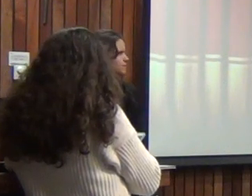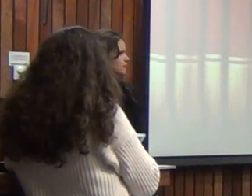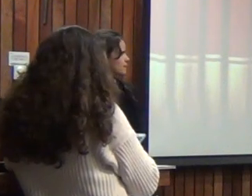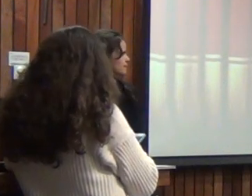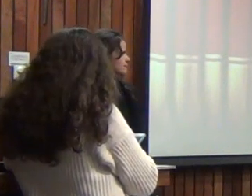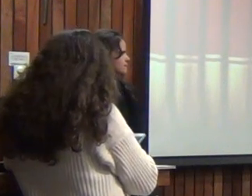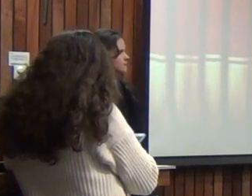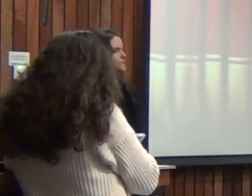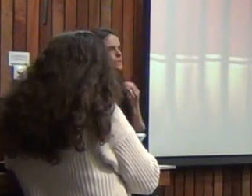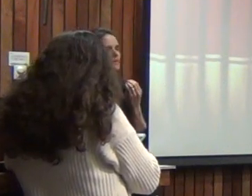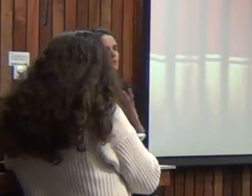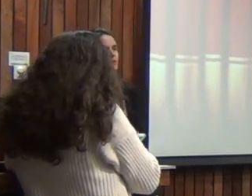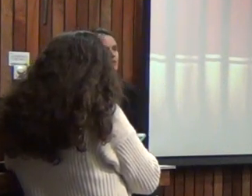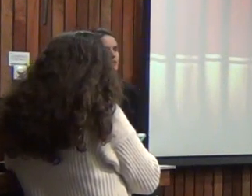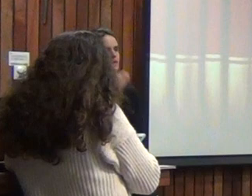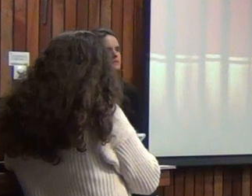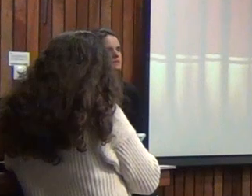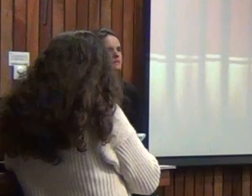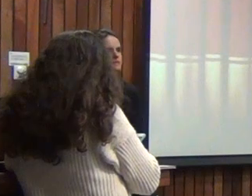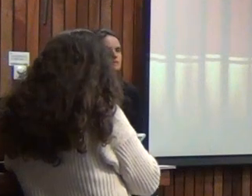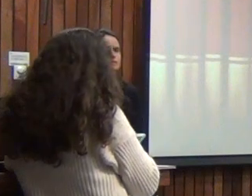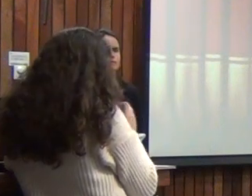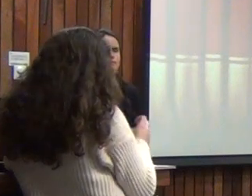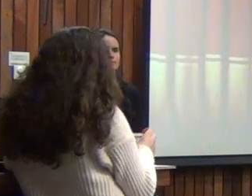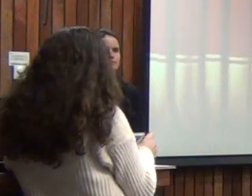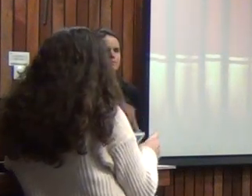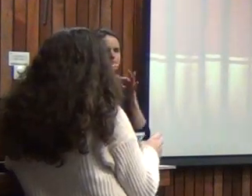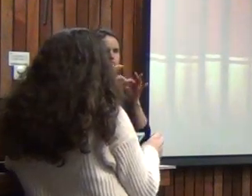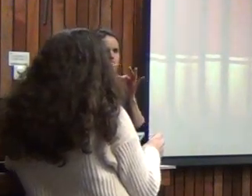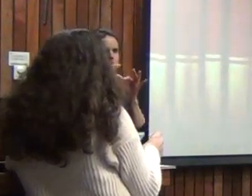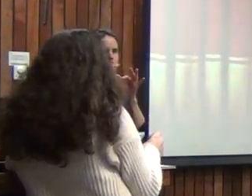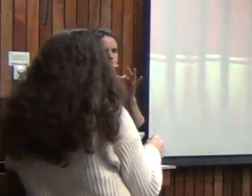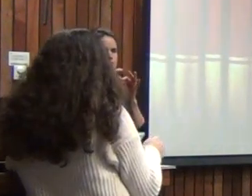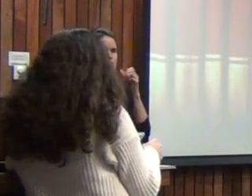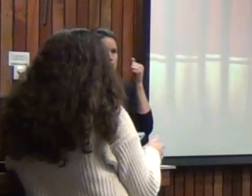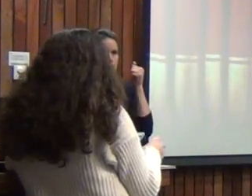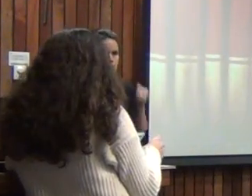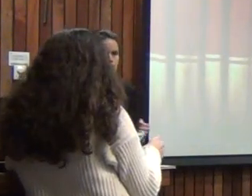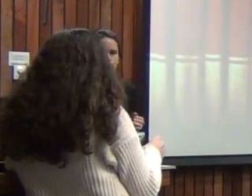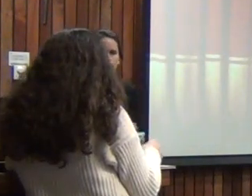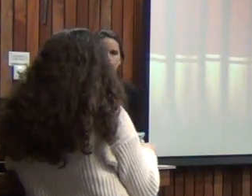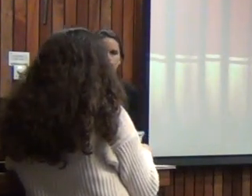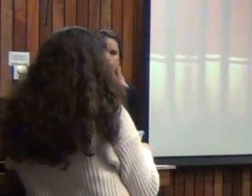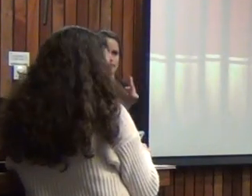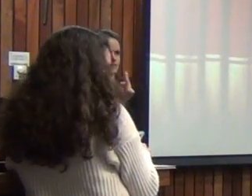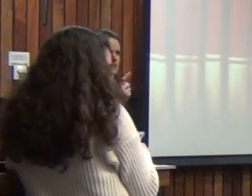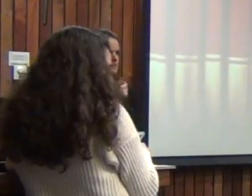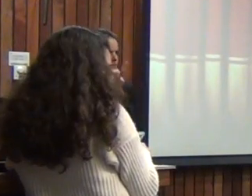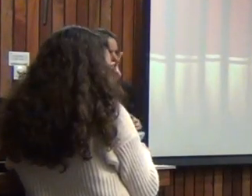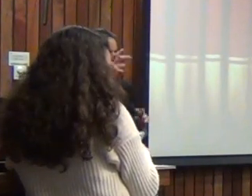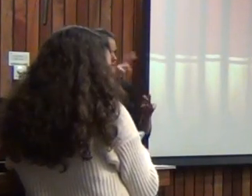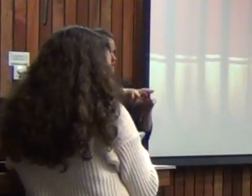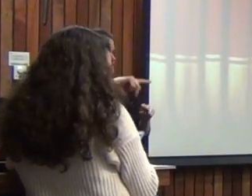buenos días primero agradecer la posibilidad de estar aquí en primera fila